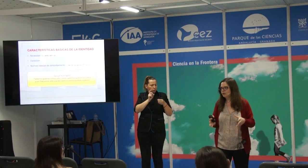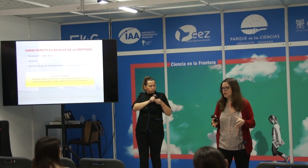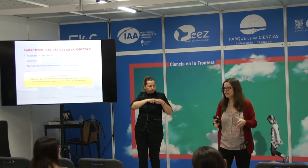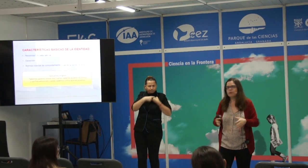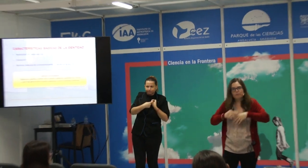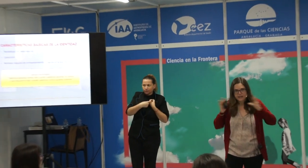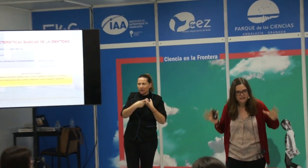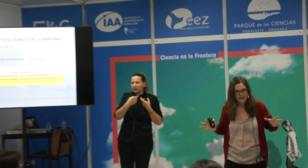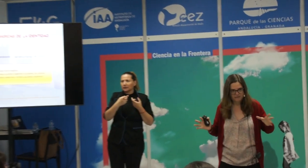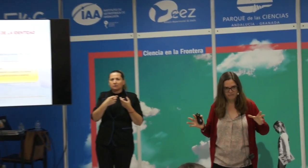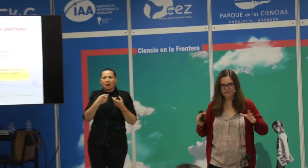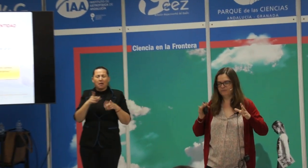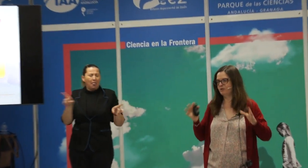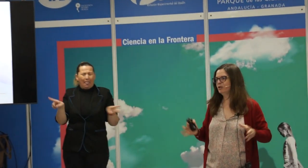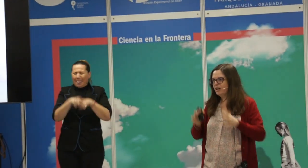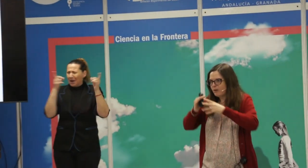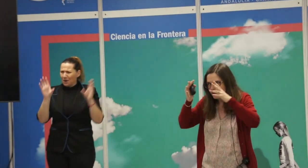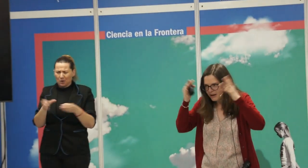dentro de ese grupo, el que sea.